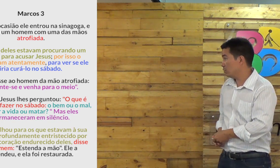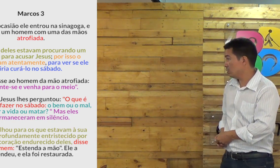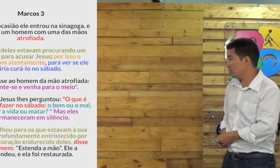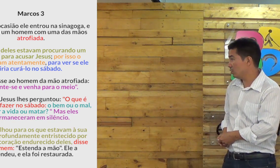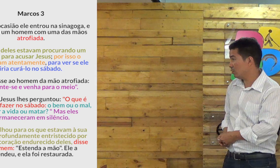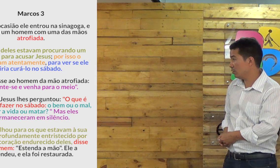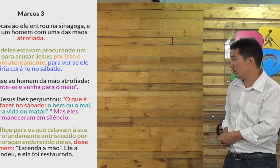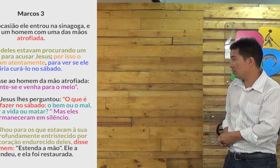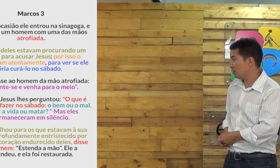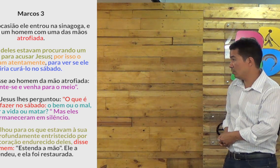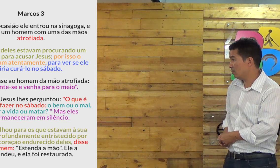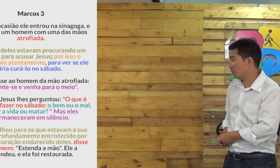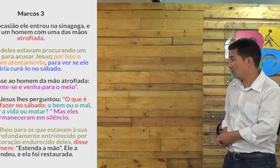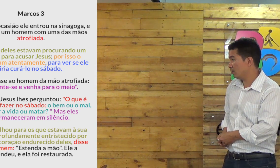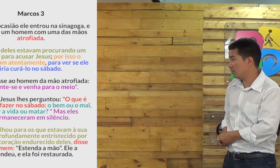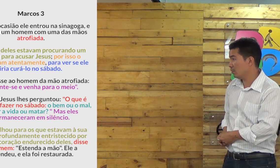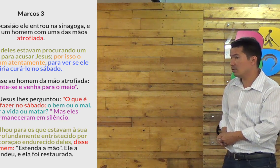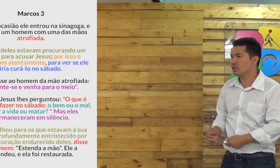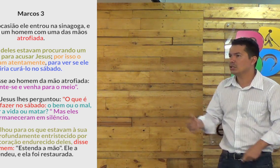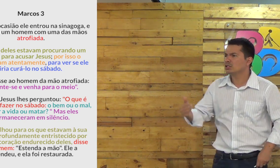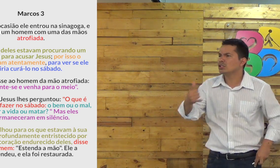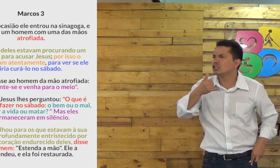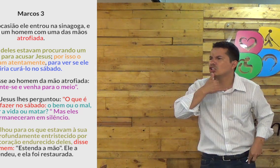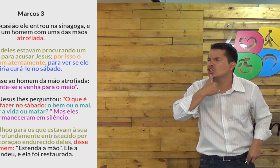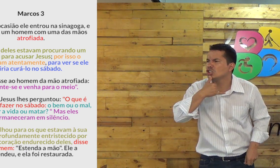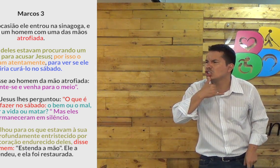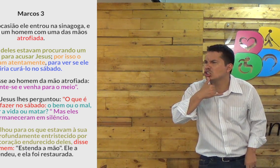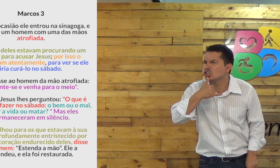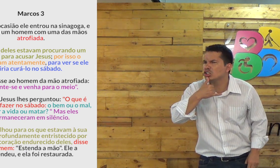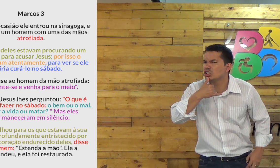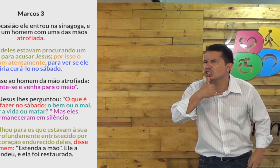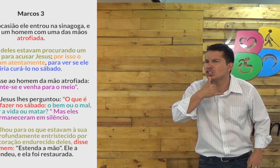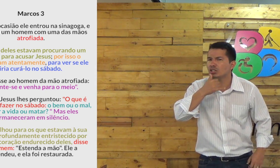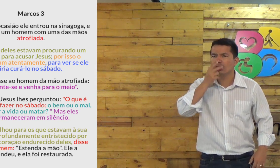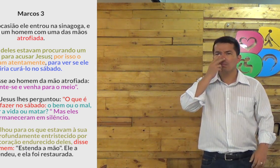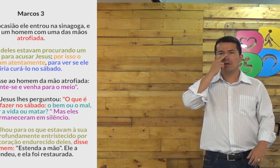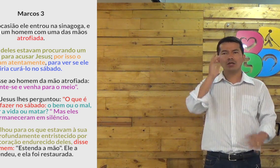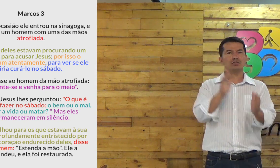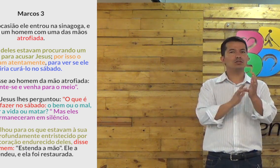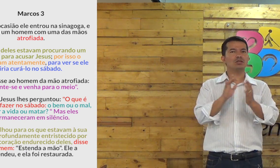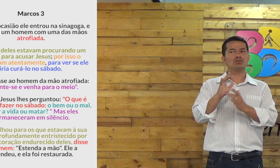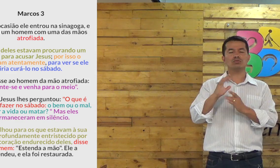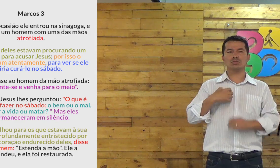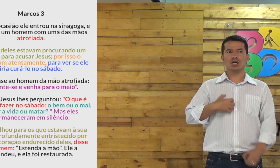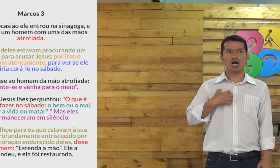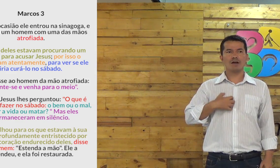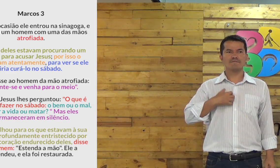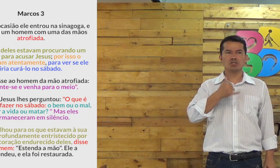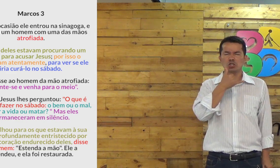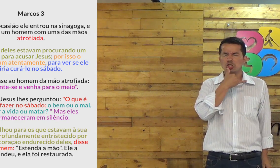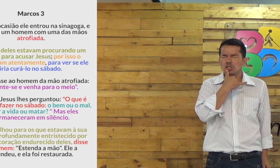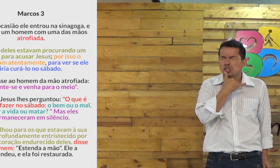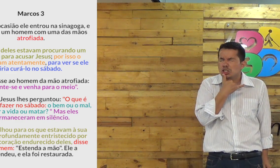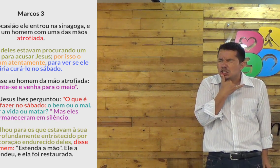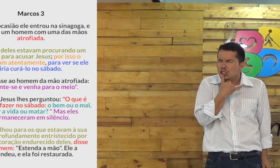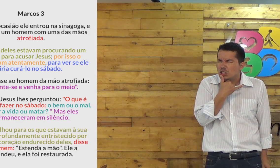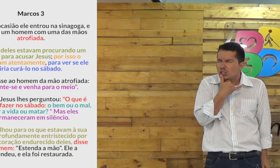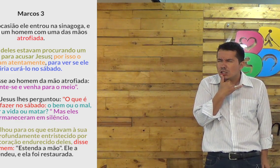Jesus, profundamente entristecido. Estava muito triste. Muito mesmo. Ele estava com raiva.